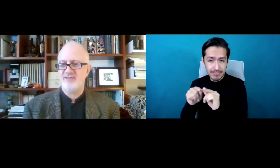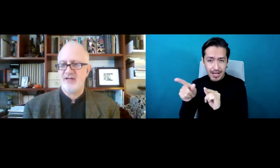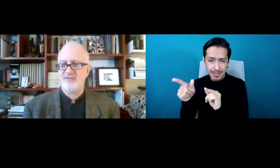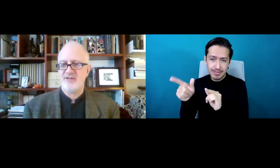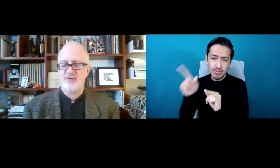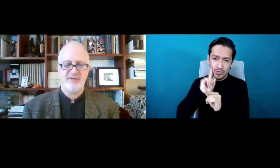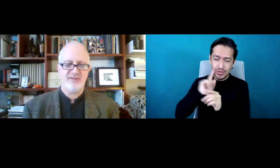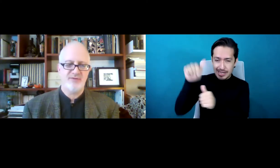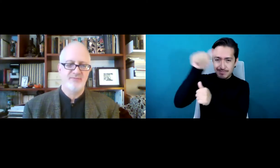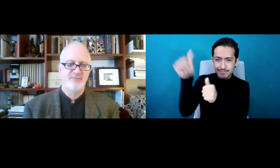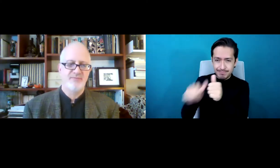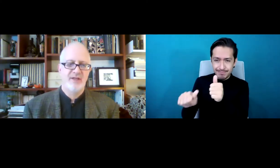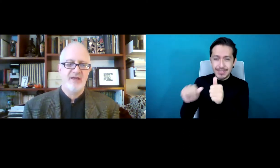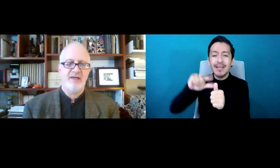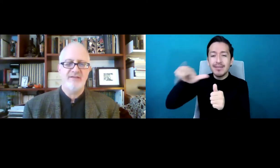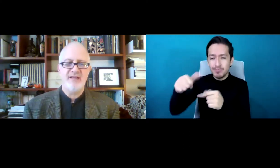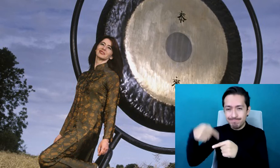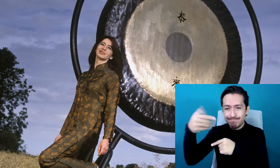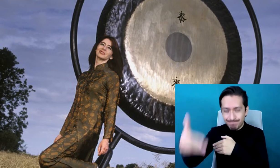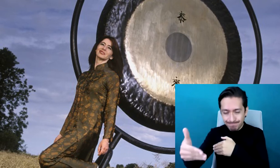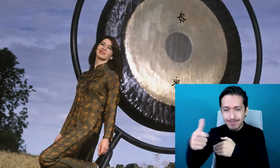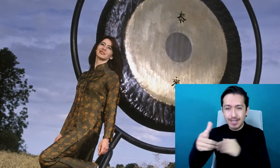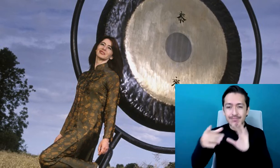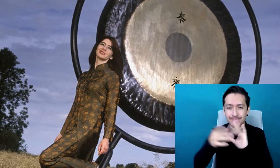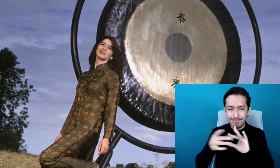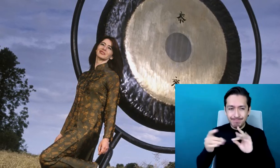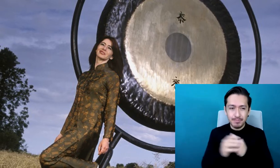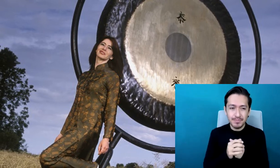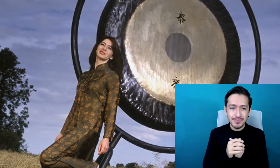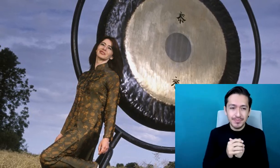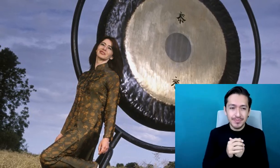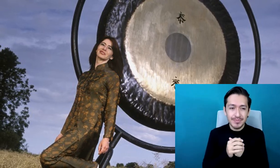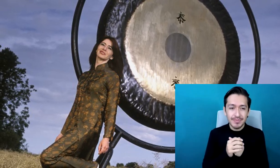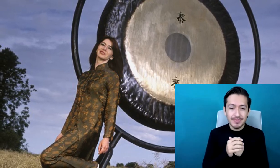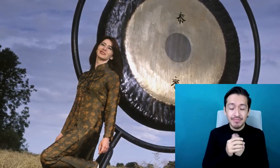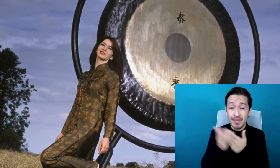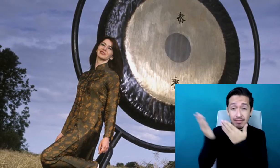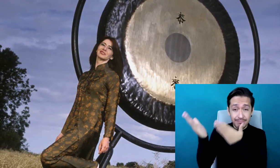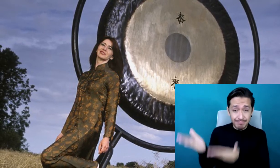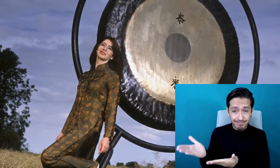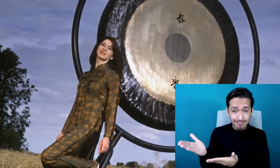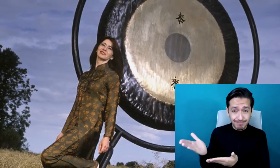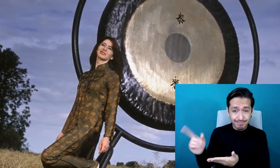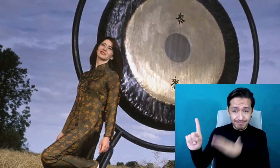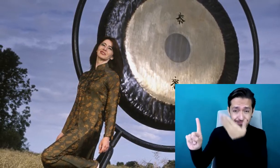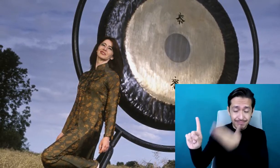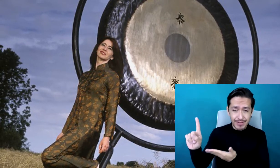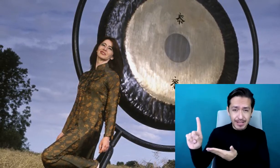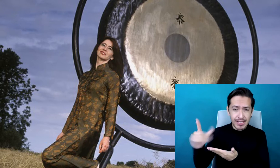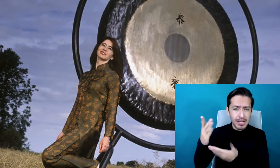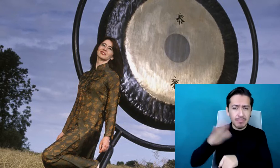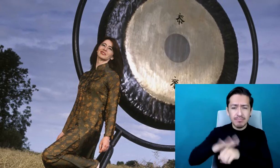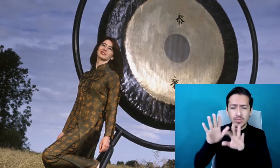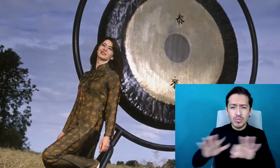comenzará nuestra conversación. Dame Evelyn Glennie es nada menos que la principal percusionista